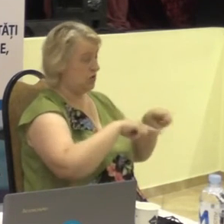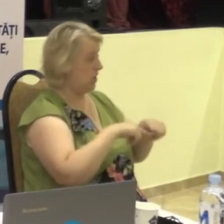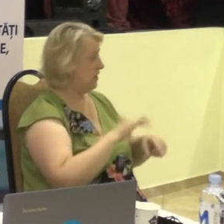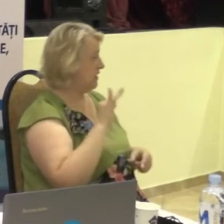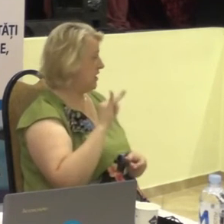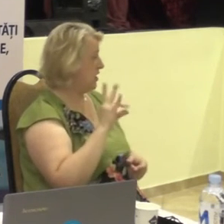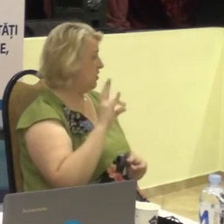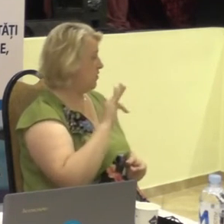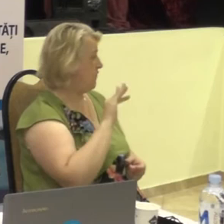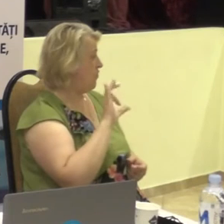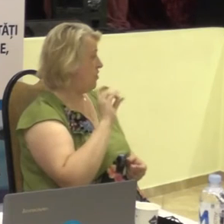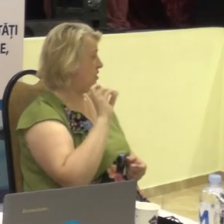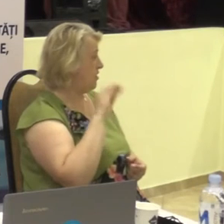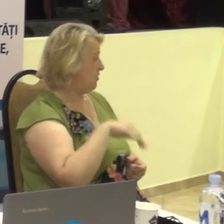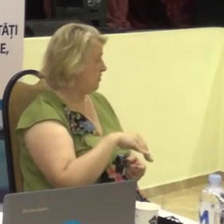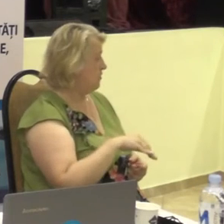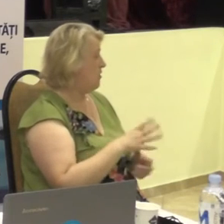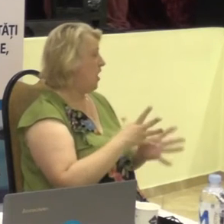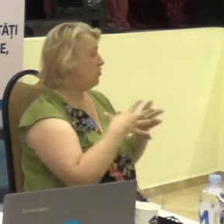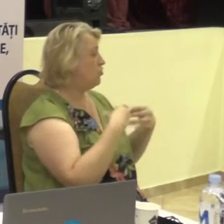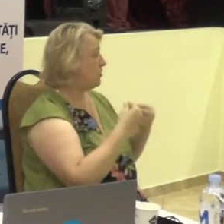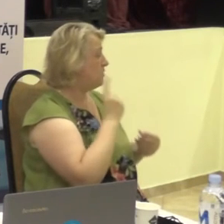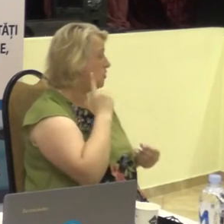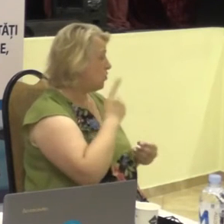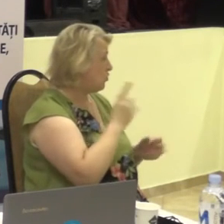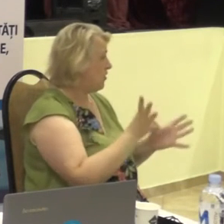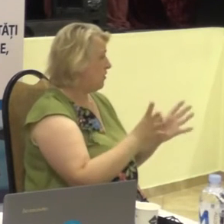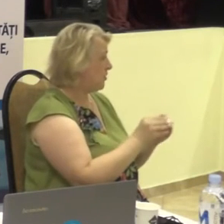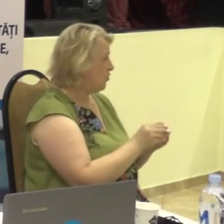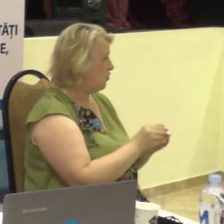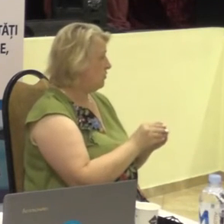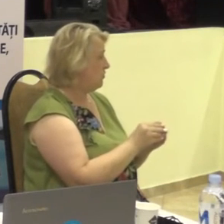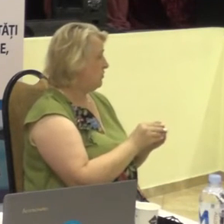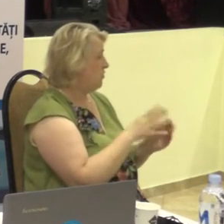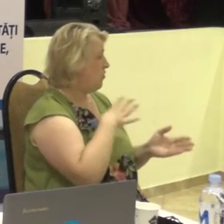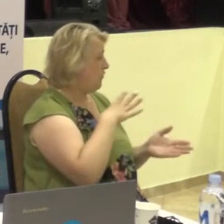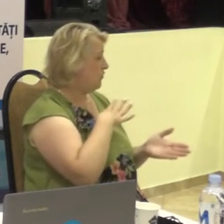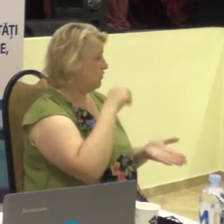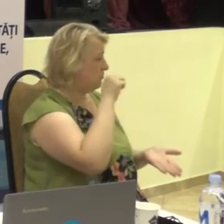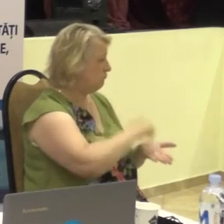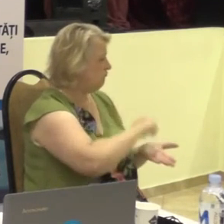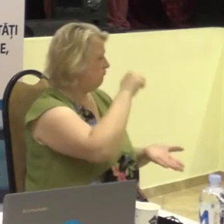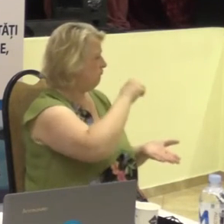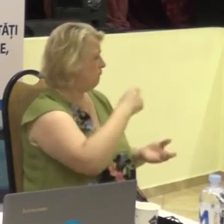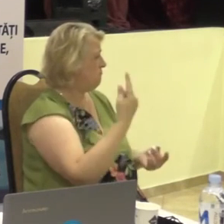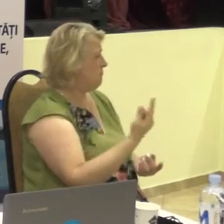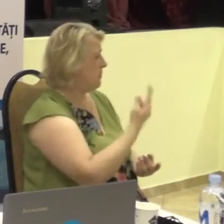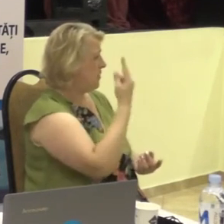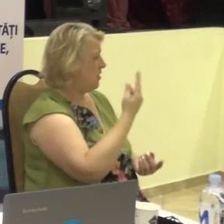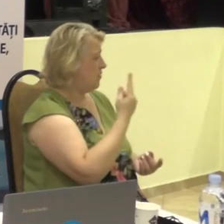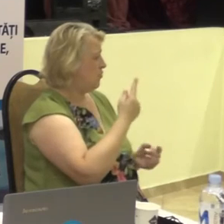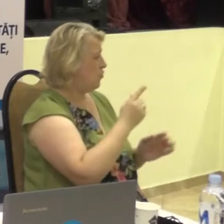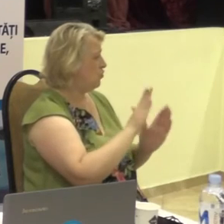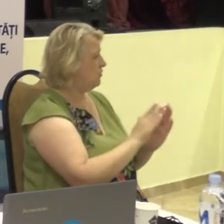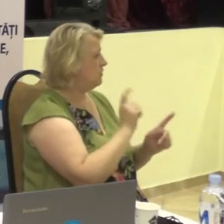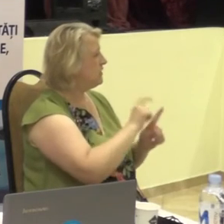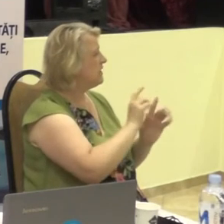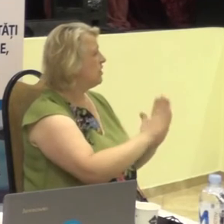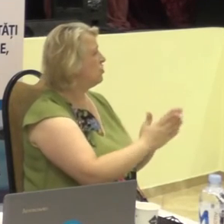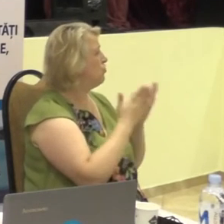Asociația Turților Împreună, am publicat primul dicționar